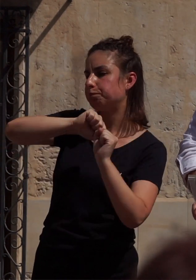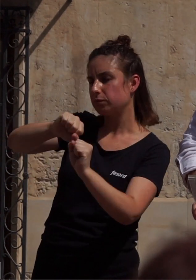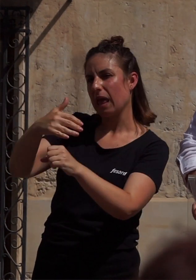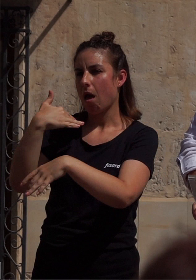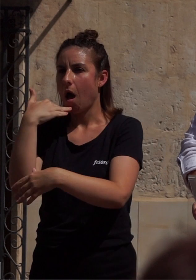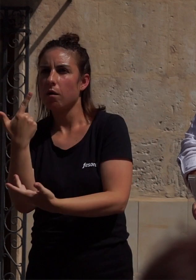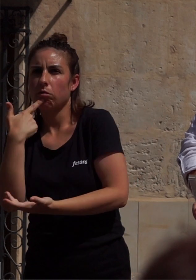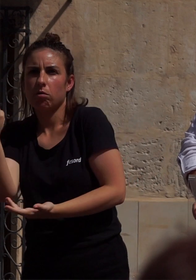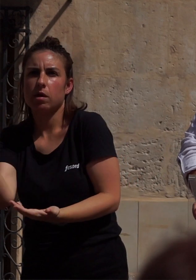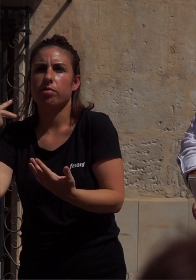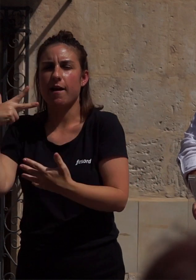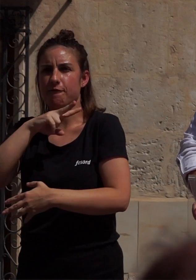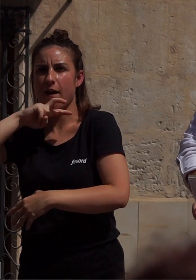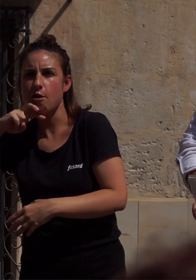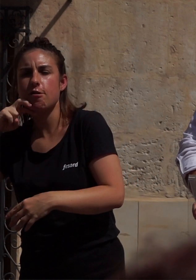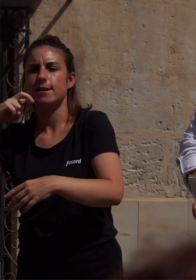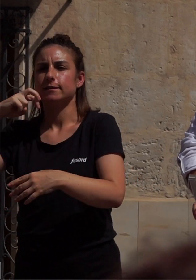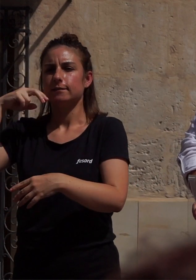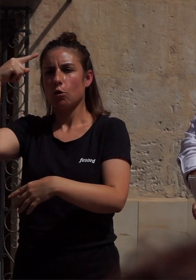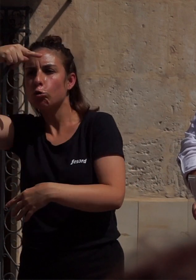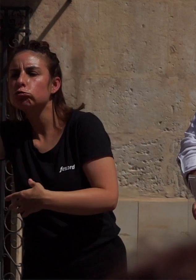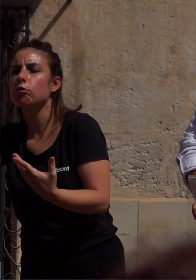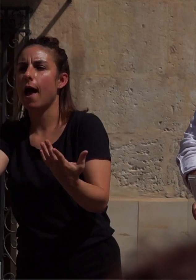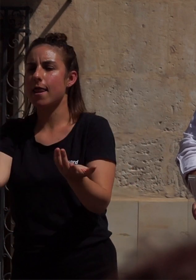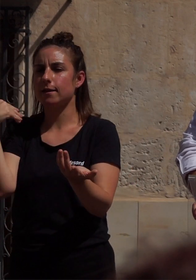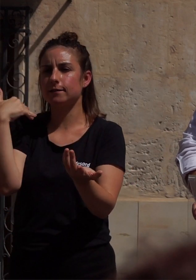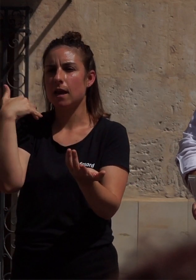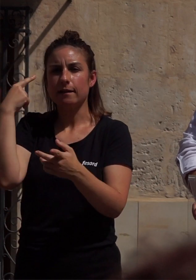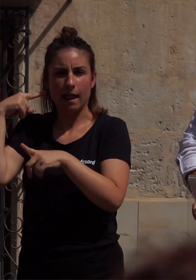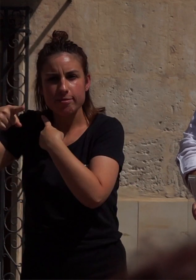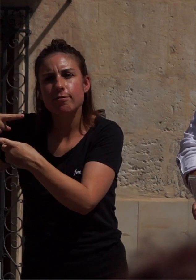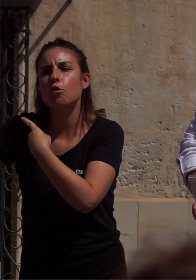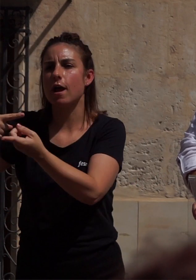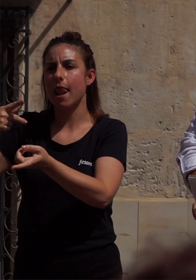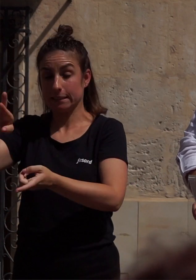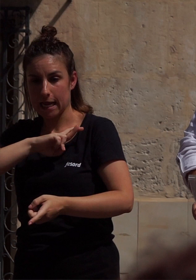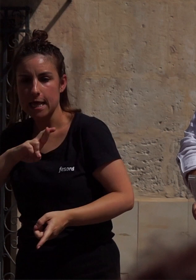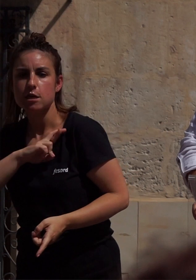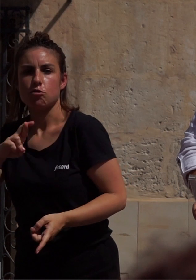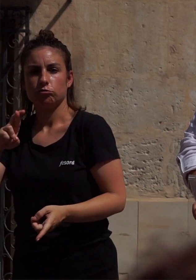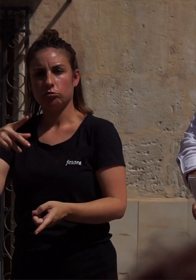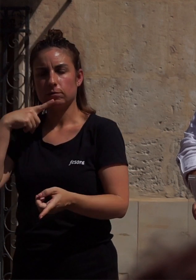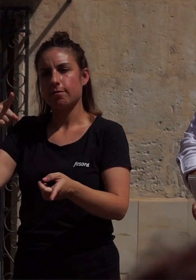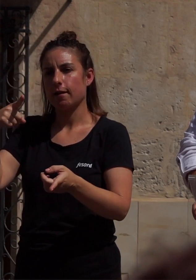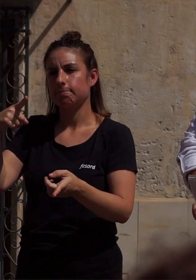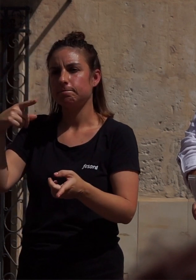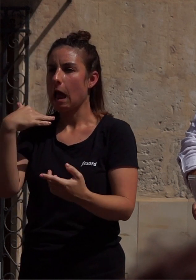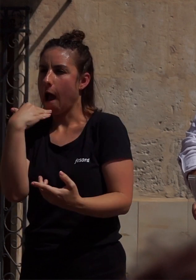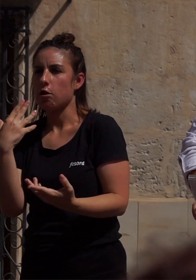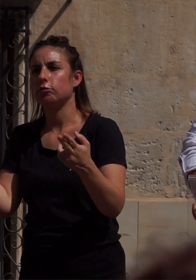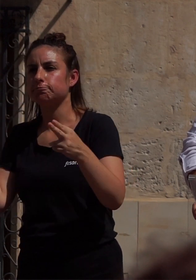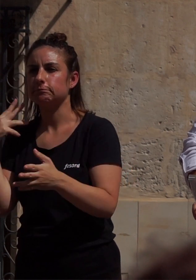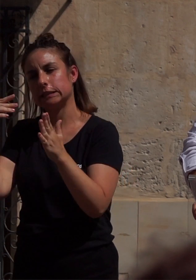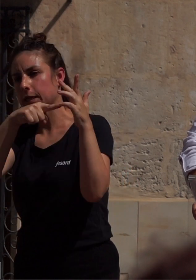apelación a valores ideológicos, culturales, tradicionales o religiosos para justificar cualquier tipo de